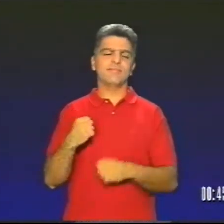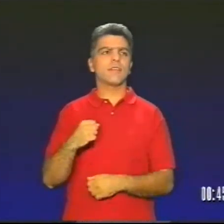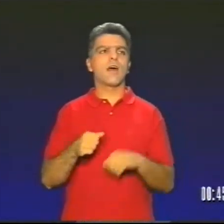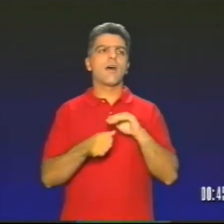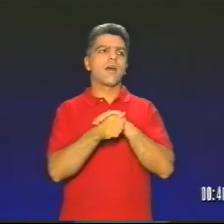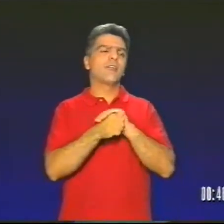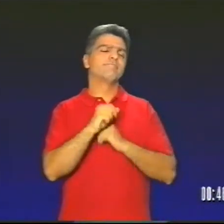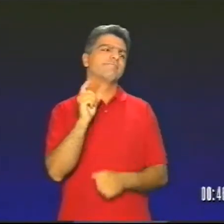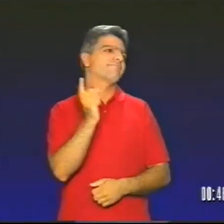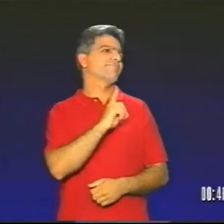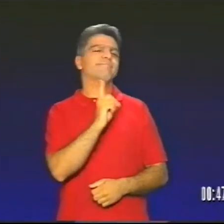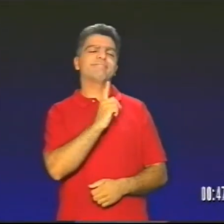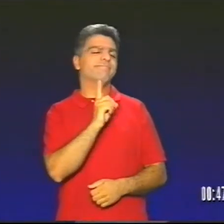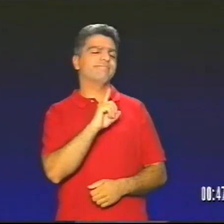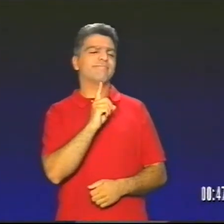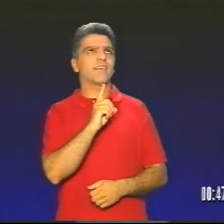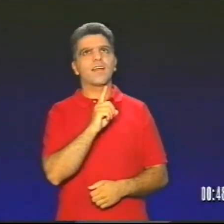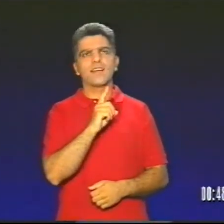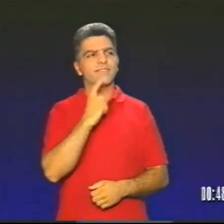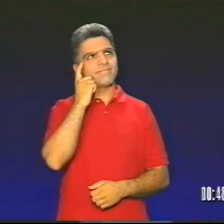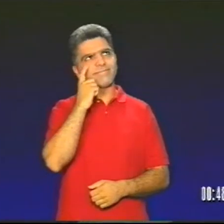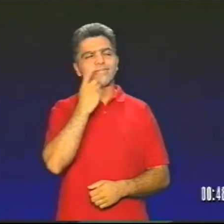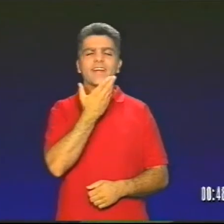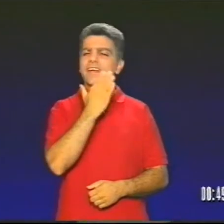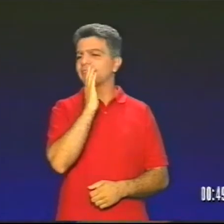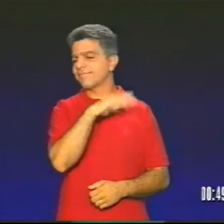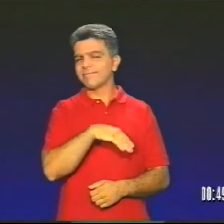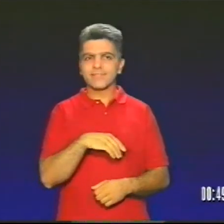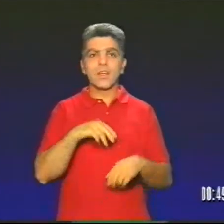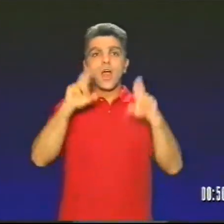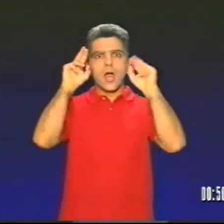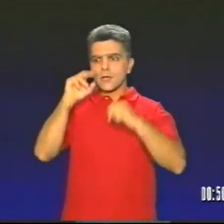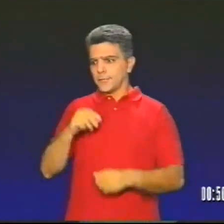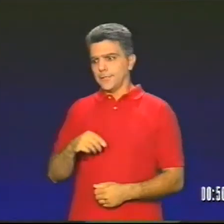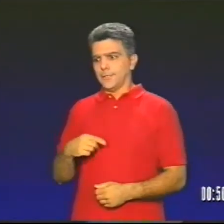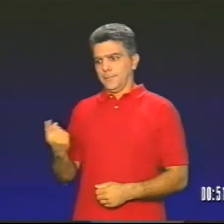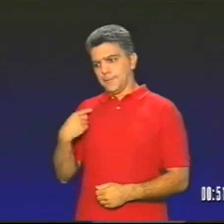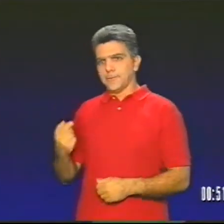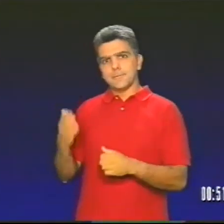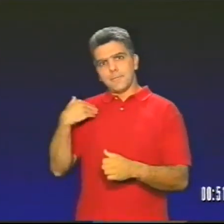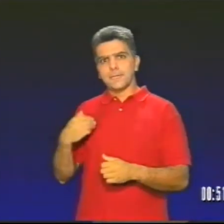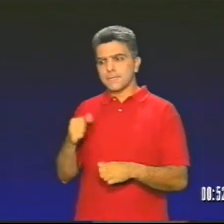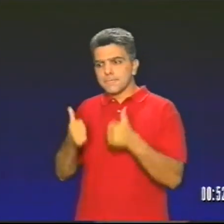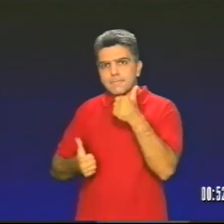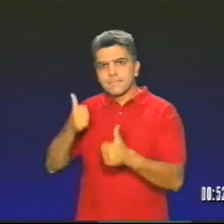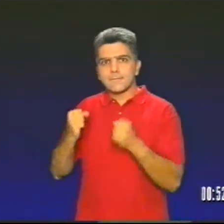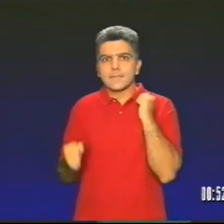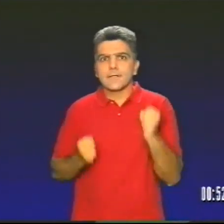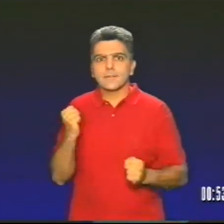έλεγε ο Λαγός, το σημαντικότερο είναι που είμαι δυνατός Όχι, το έλεγε η Χελώνα, αχ, δεν καταλαβαίνεις Ο Λαγός της